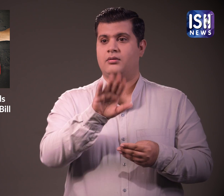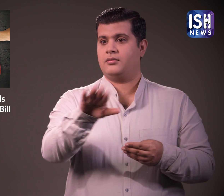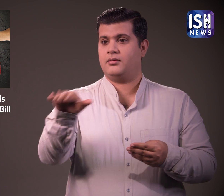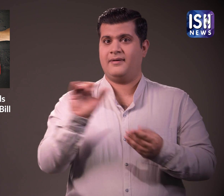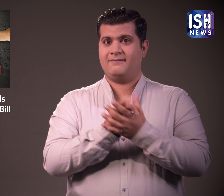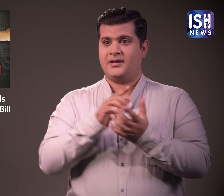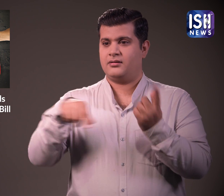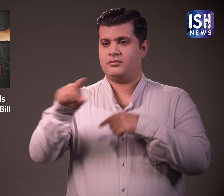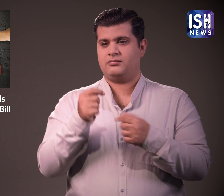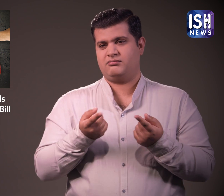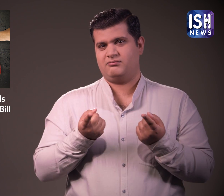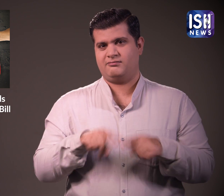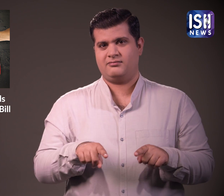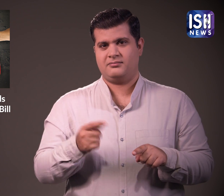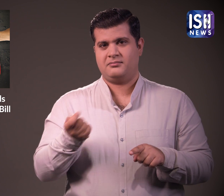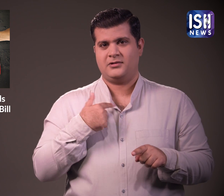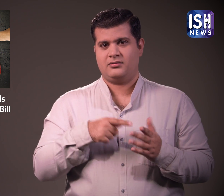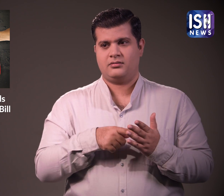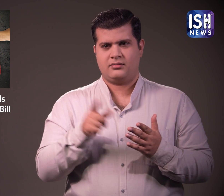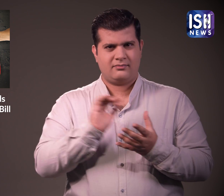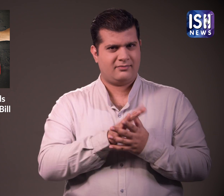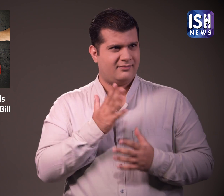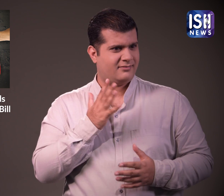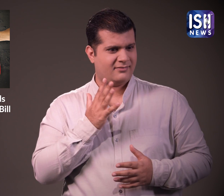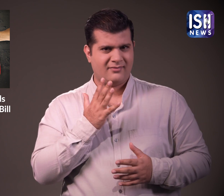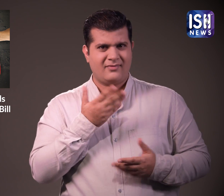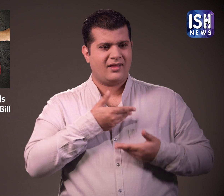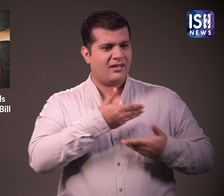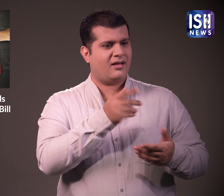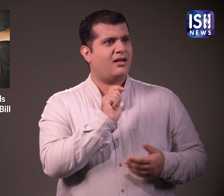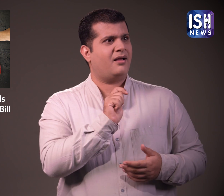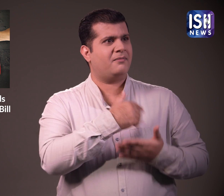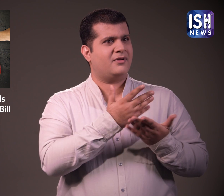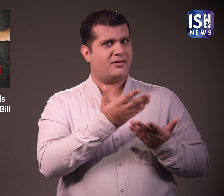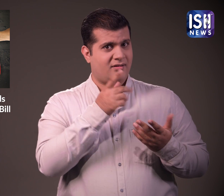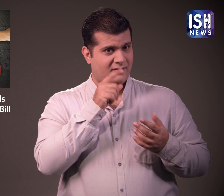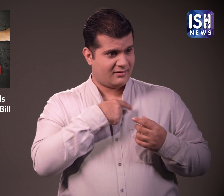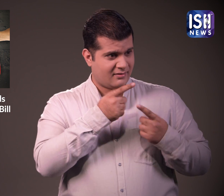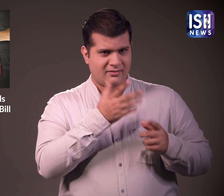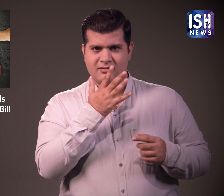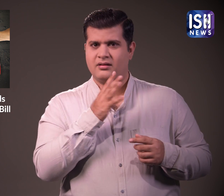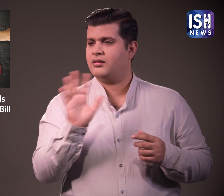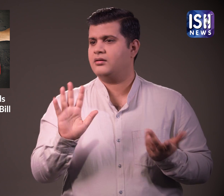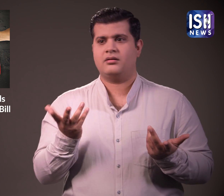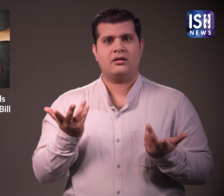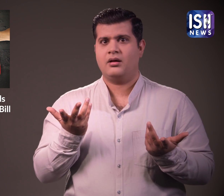बिल बाटने को लेकर पीडित और उसके दोस्तों के बीच विवाद हो गया अंसारी ने जोर देकर काहा कि वह